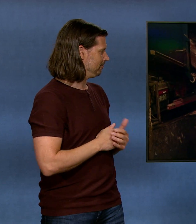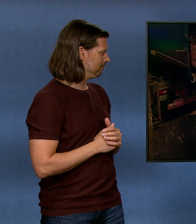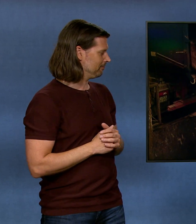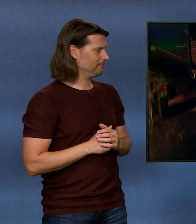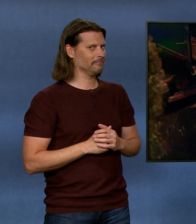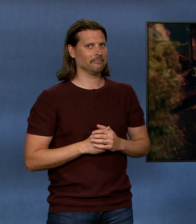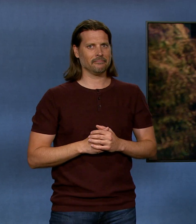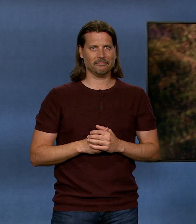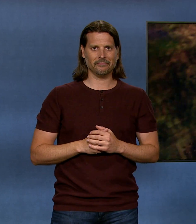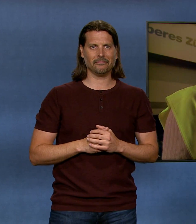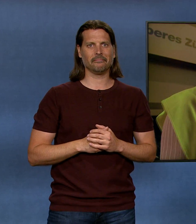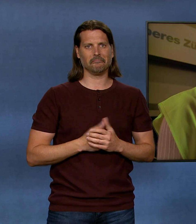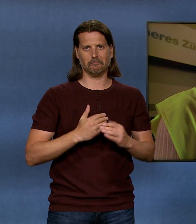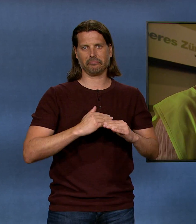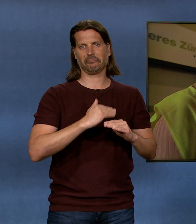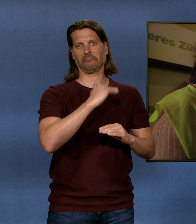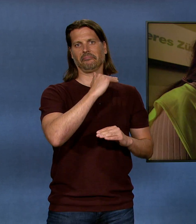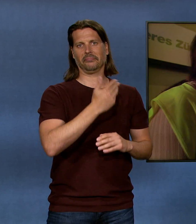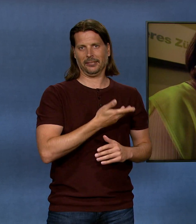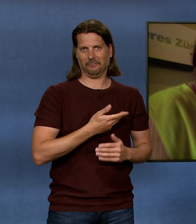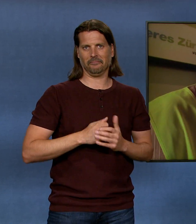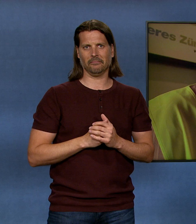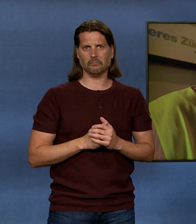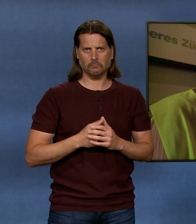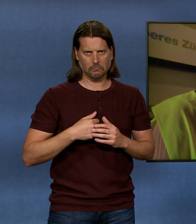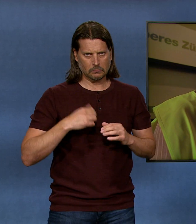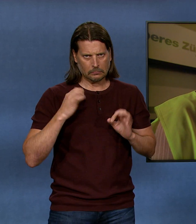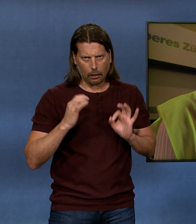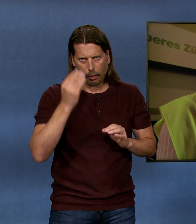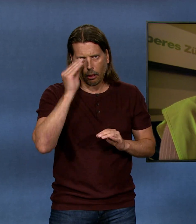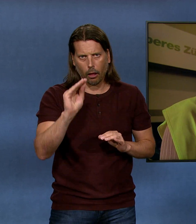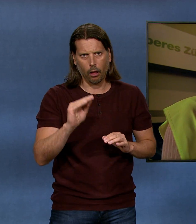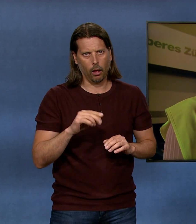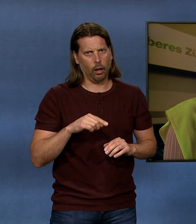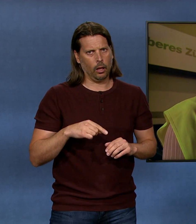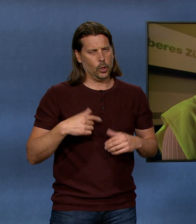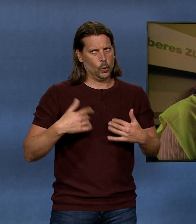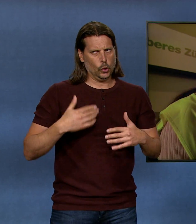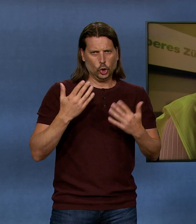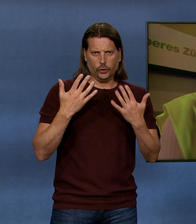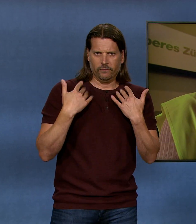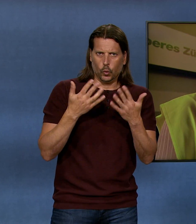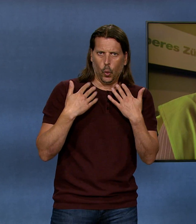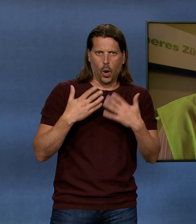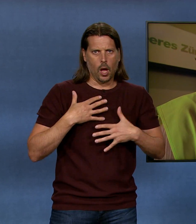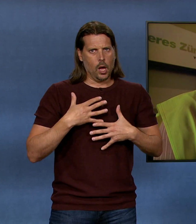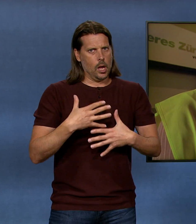Und es wird jetzt hier mal deponiert. Und einfach zu sagen, es ist extrem typisch hier drin, es ist wirklich gerade ein anderes